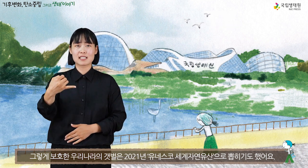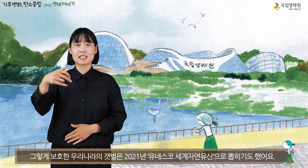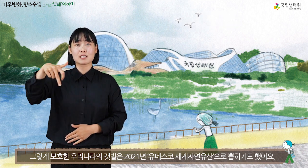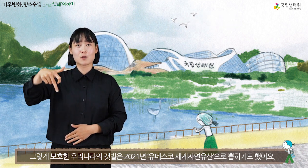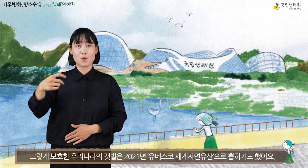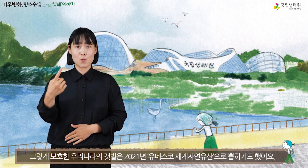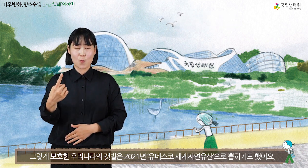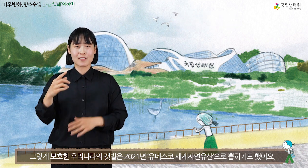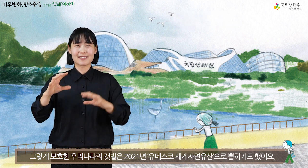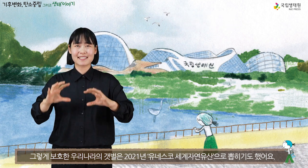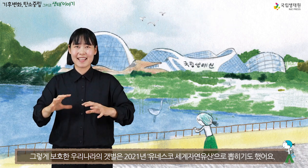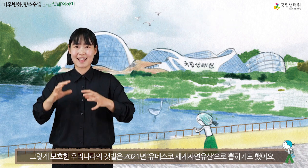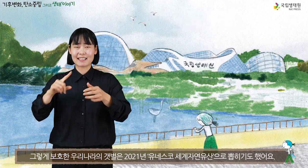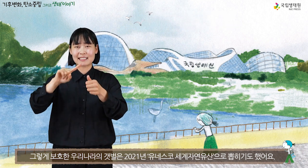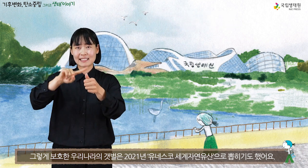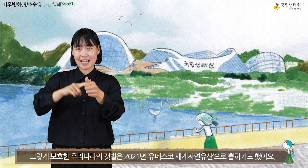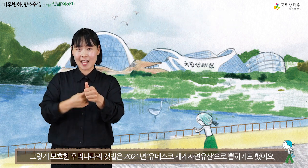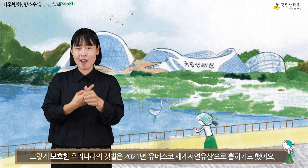했어요.